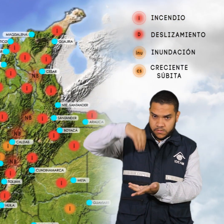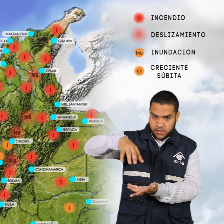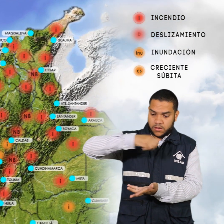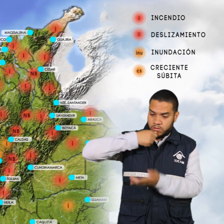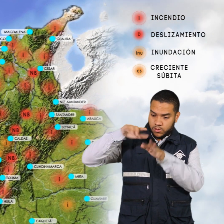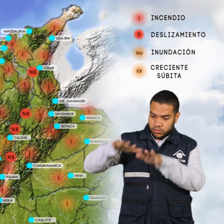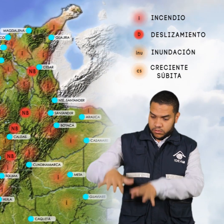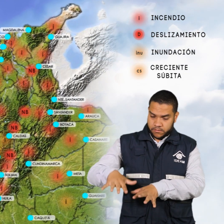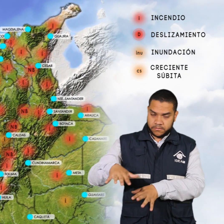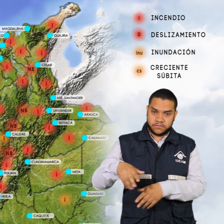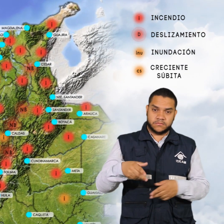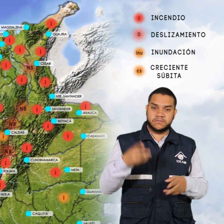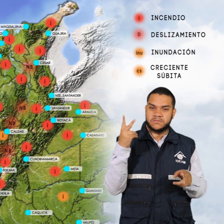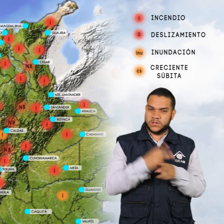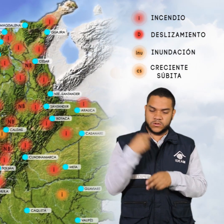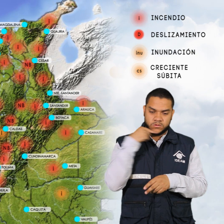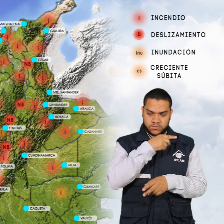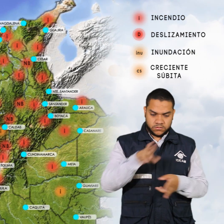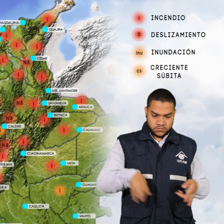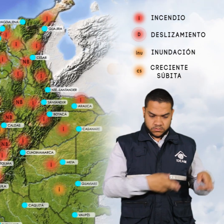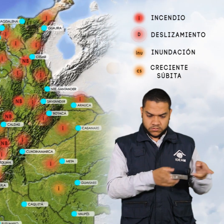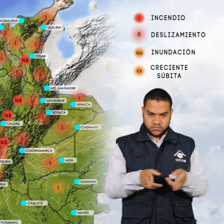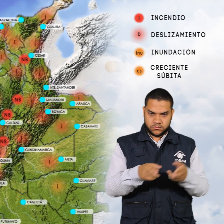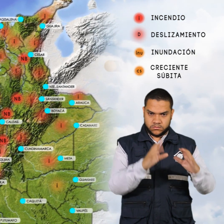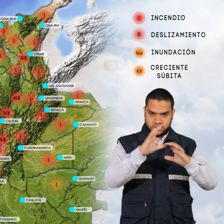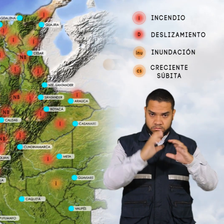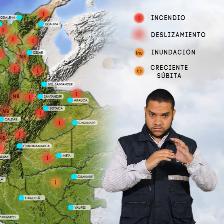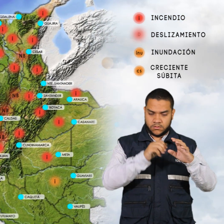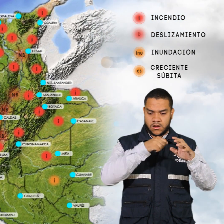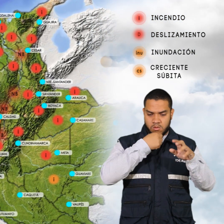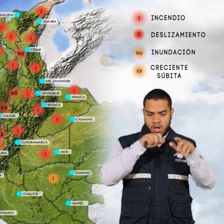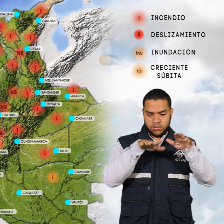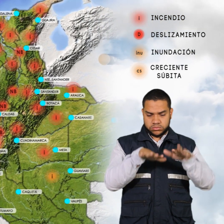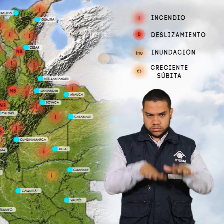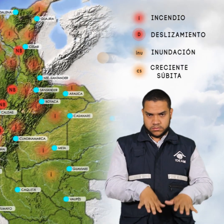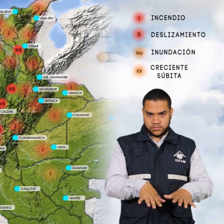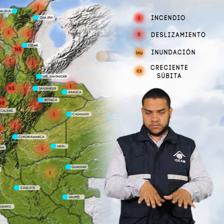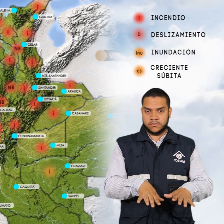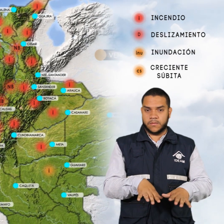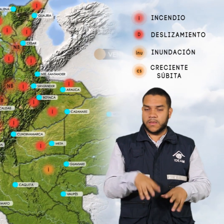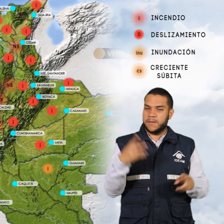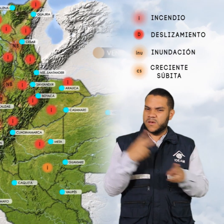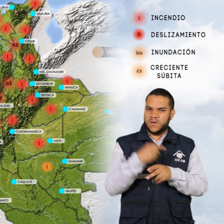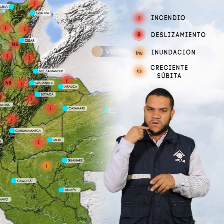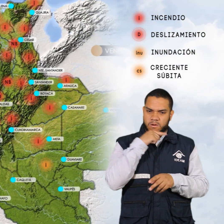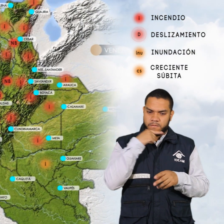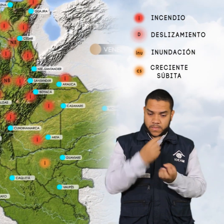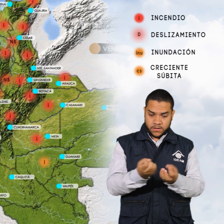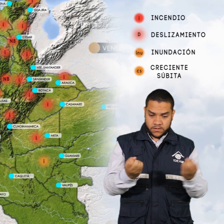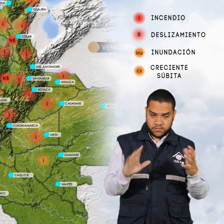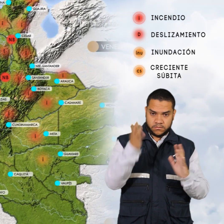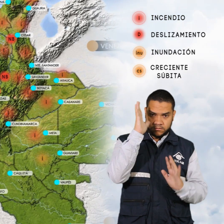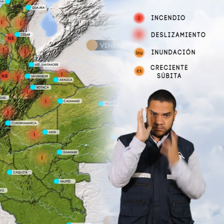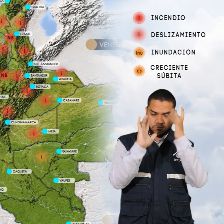Magdalena. Alerta roja por niveles bajos en la cuenca del río Cauca. Alerta roja por alta posibilidad de incendios